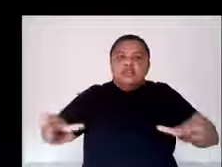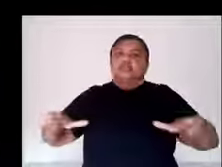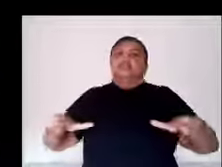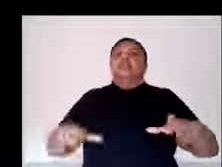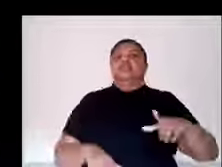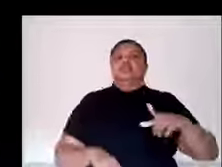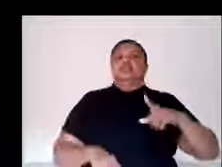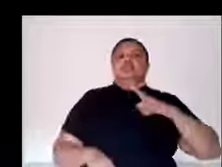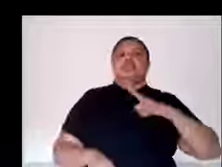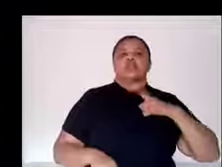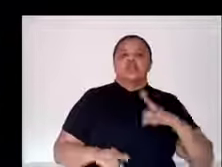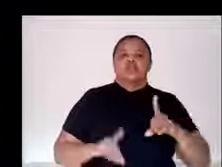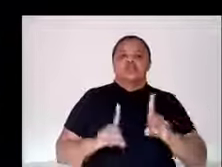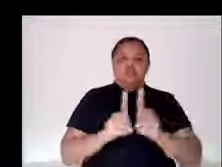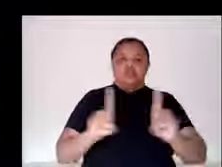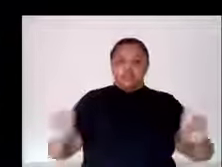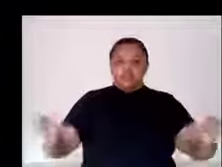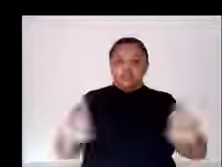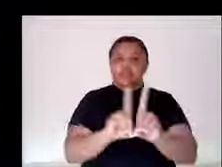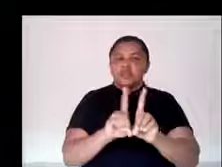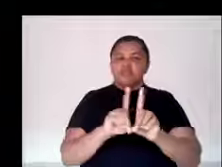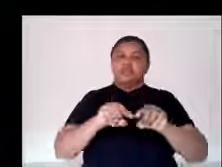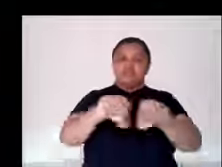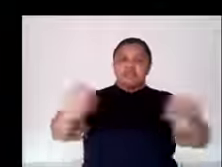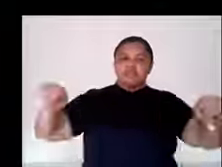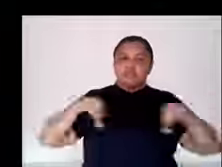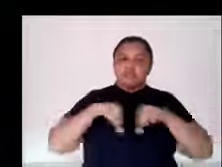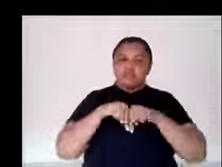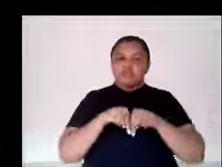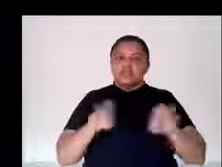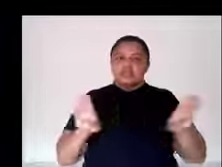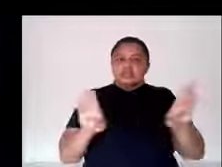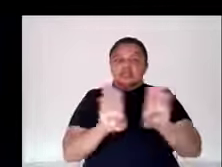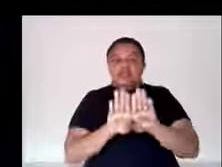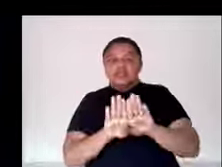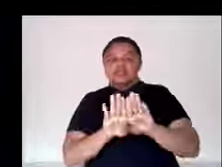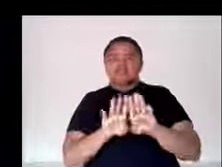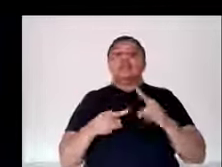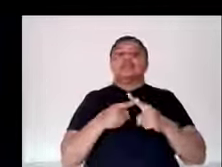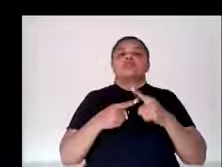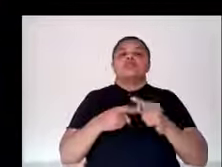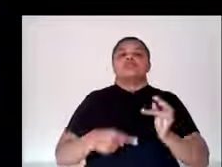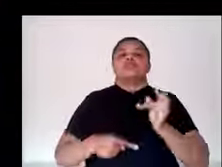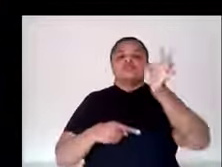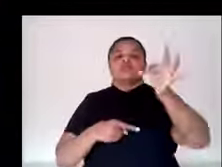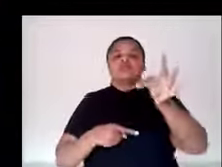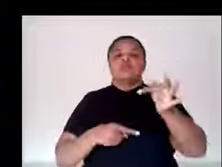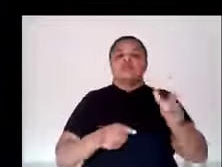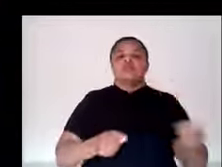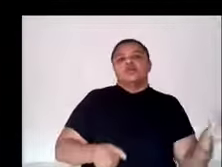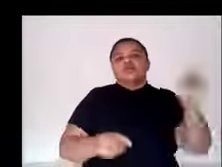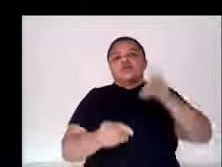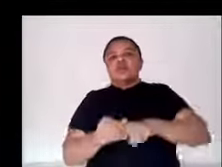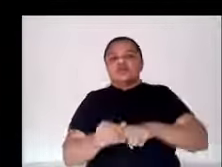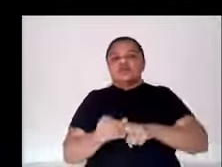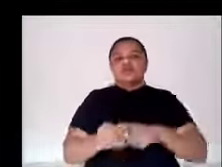saudável para os nossos professores, nossos técnicos administrativos e alunos poder desenvolver suas